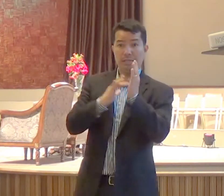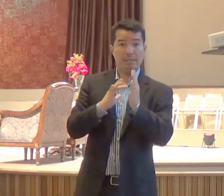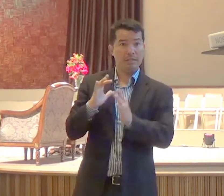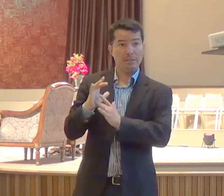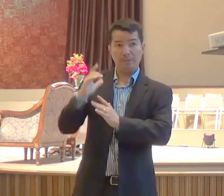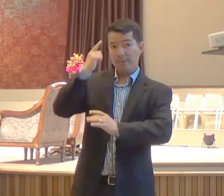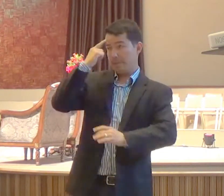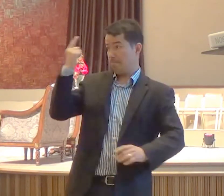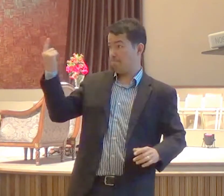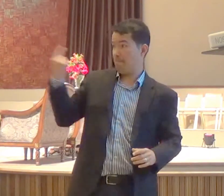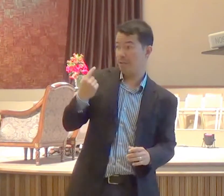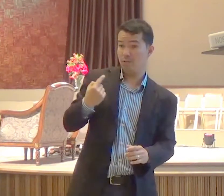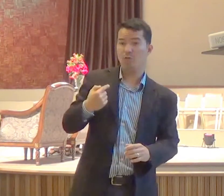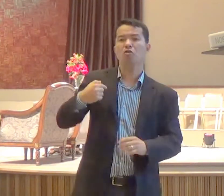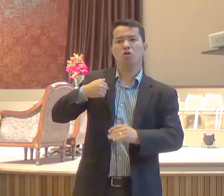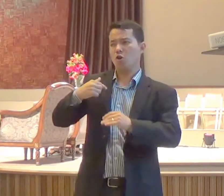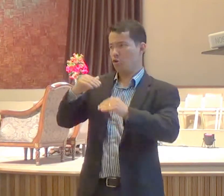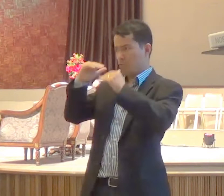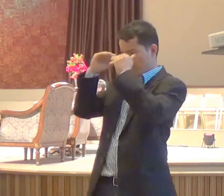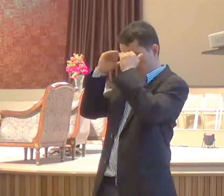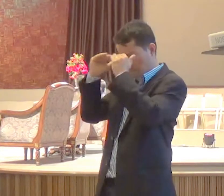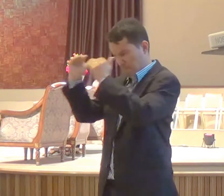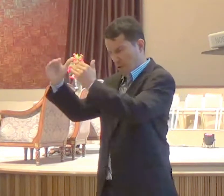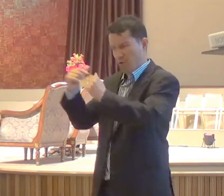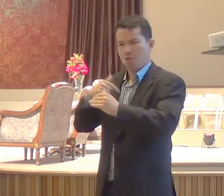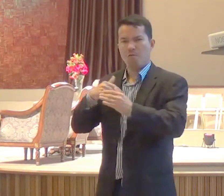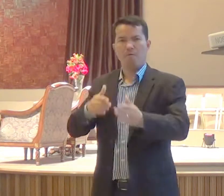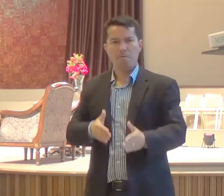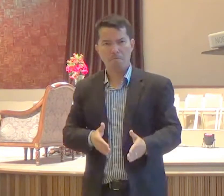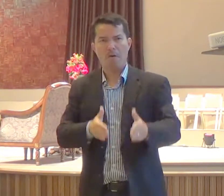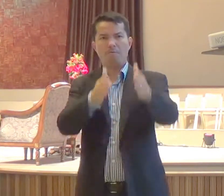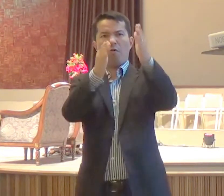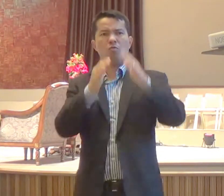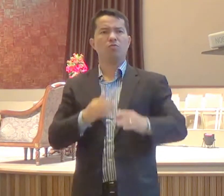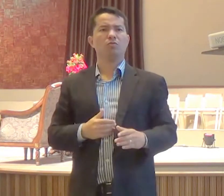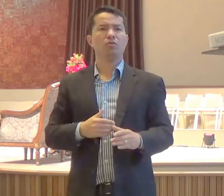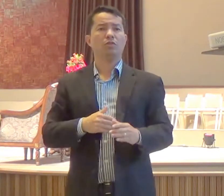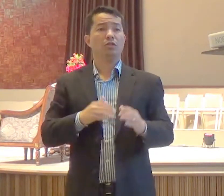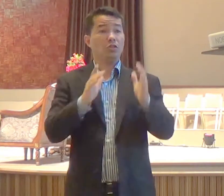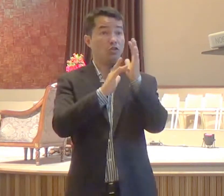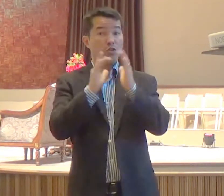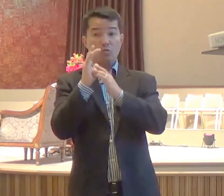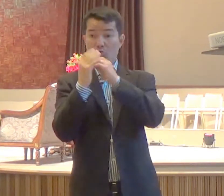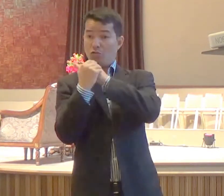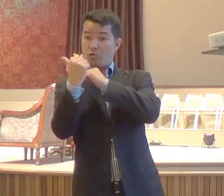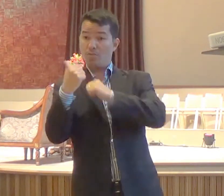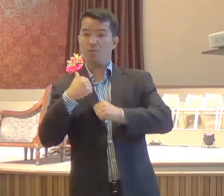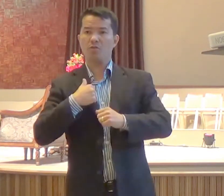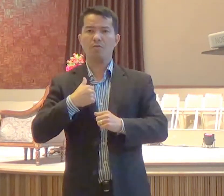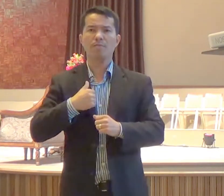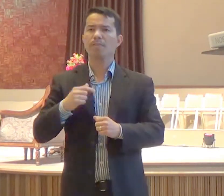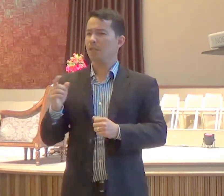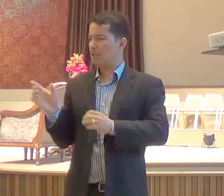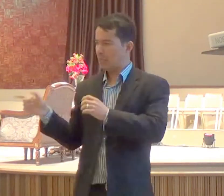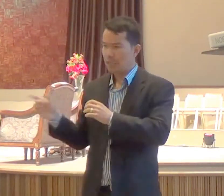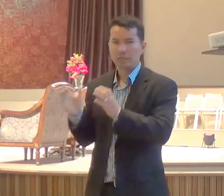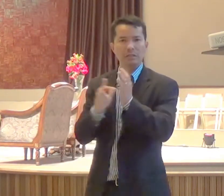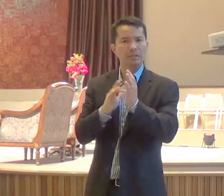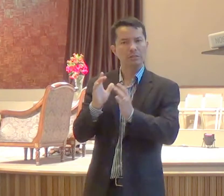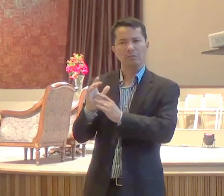a Ele é que eu devo obediência plena, Ele me chamou, Ele me dá forças, Ele